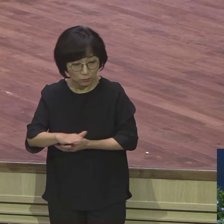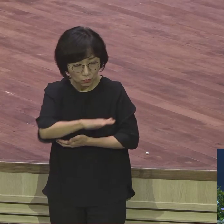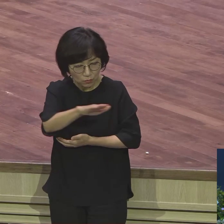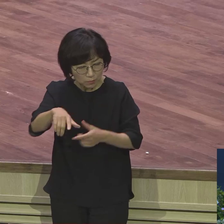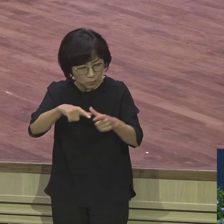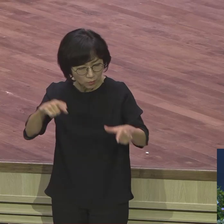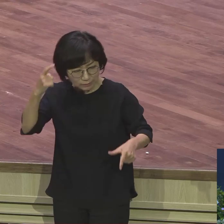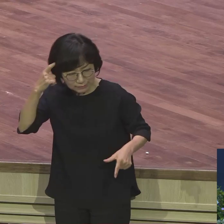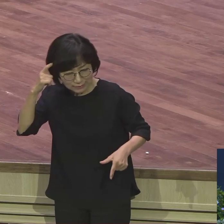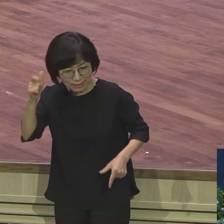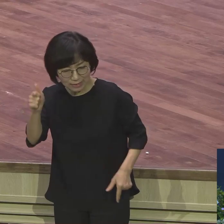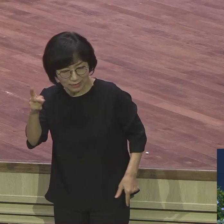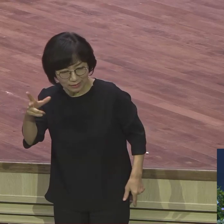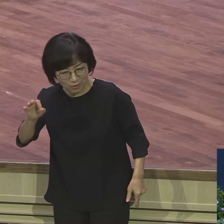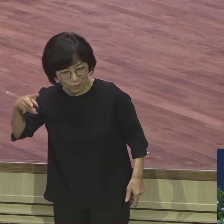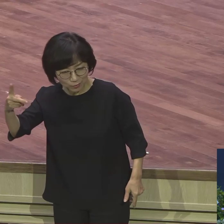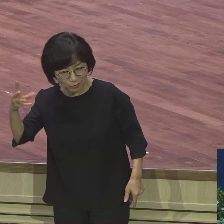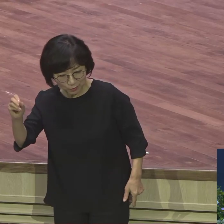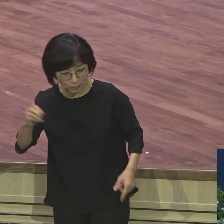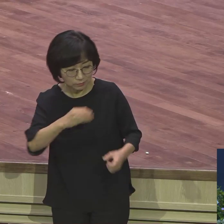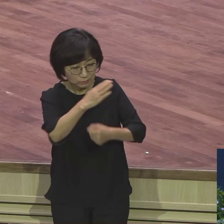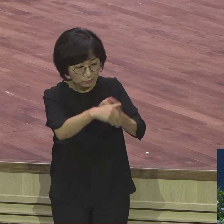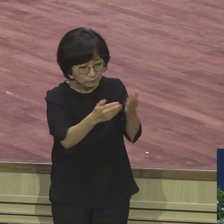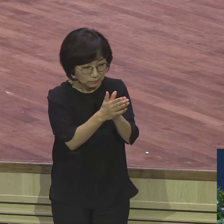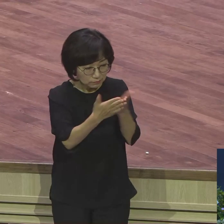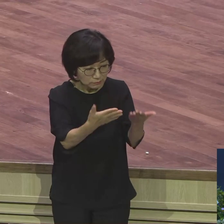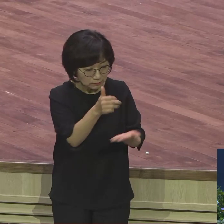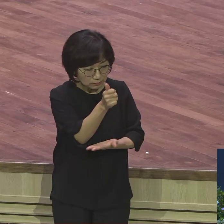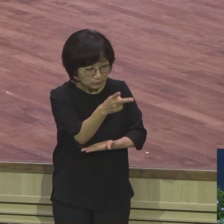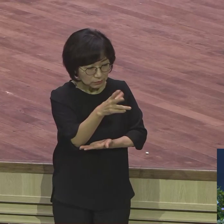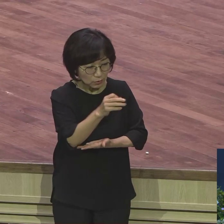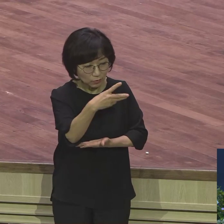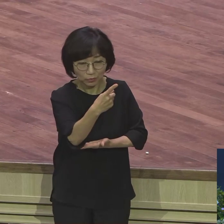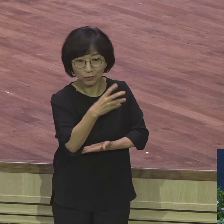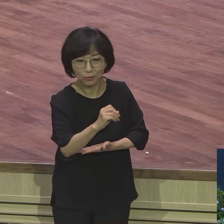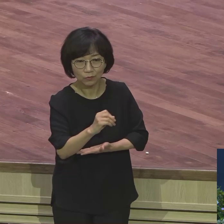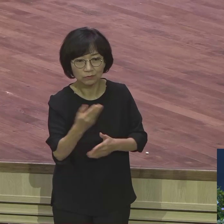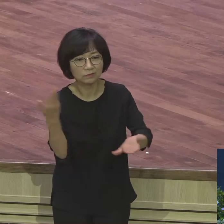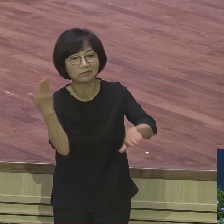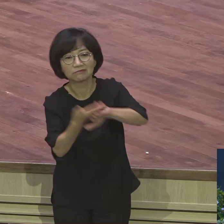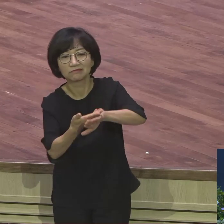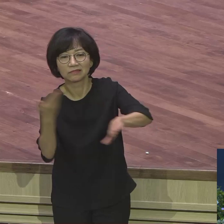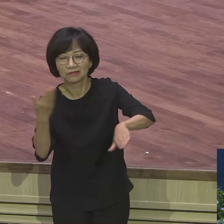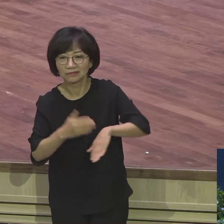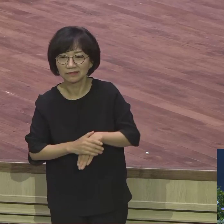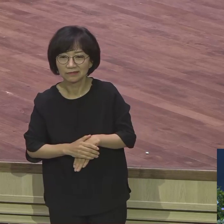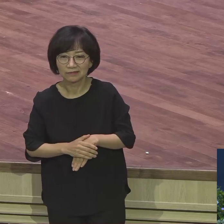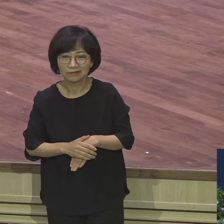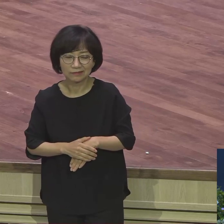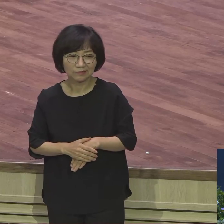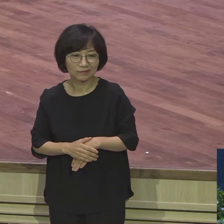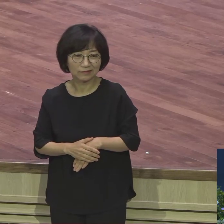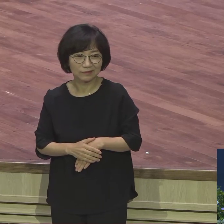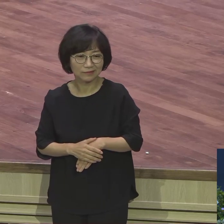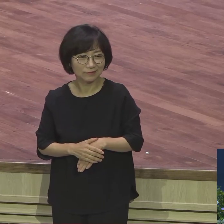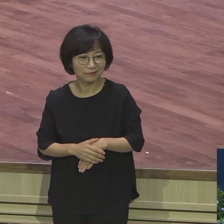성경이 말하는 형통의 개념은 완전히 다르다는 거예요. 지금 이거 답 안 나오면 여러분